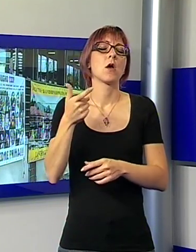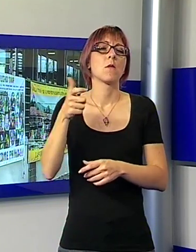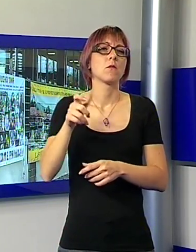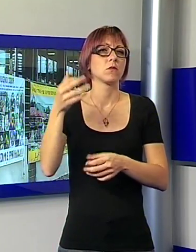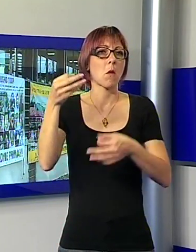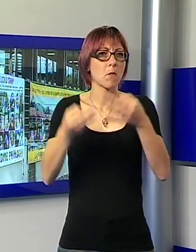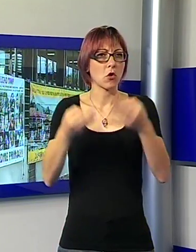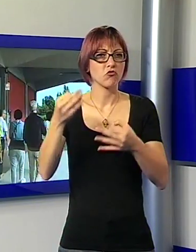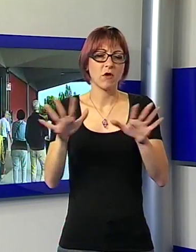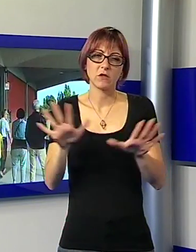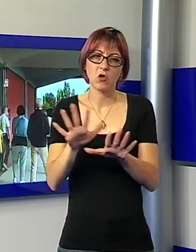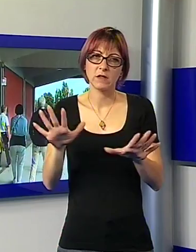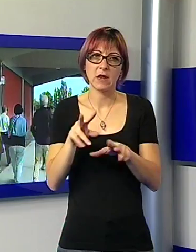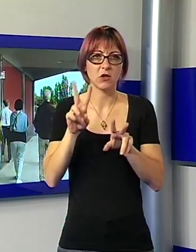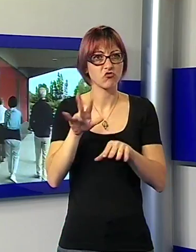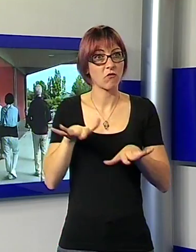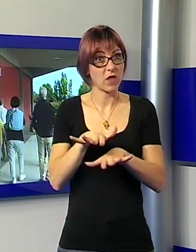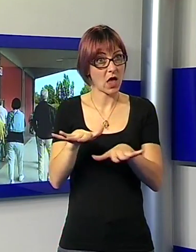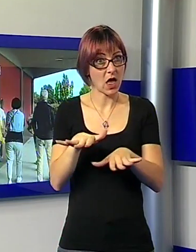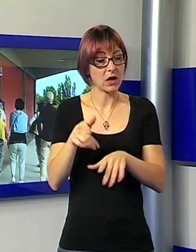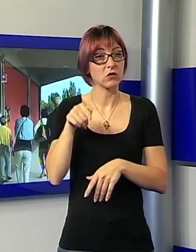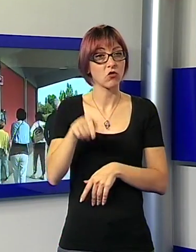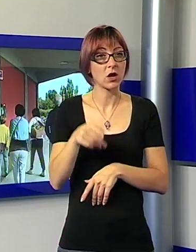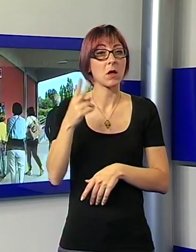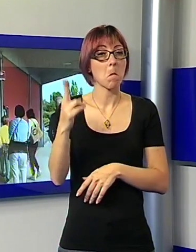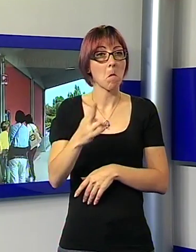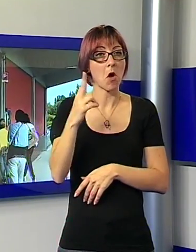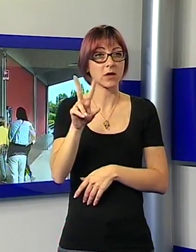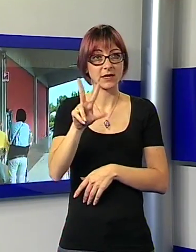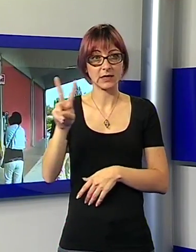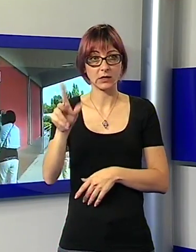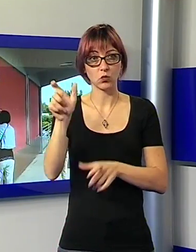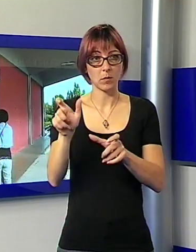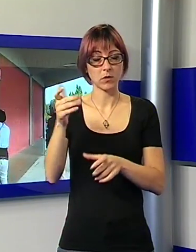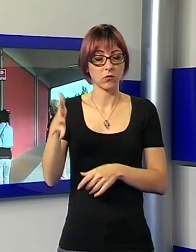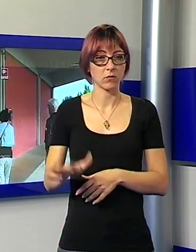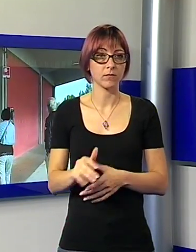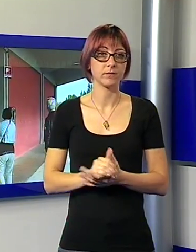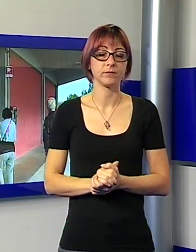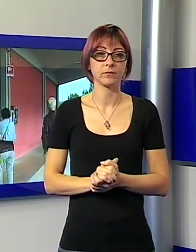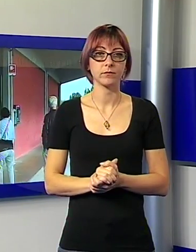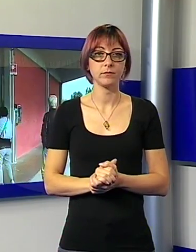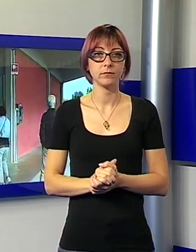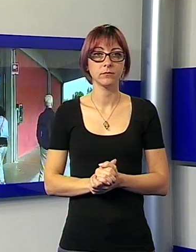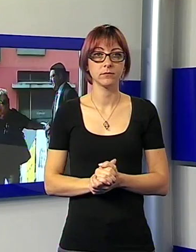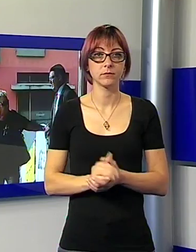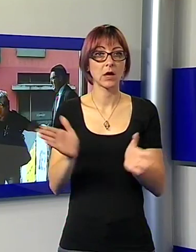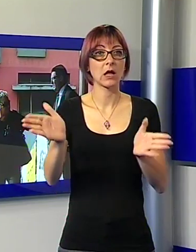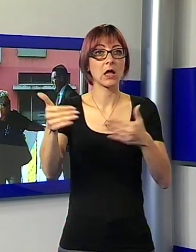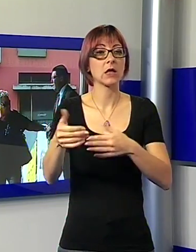del 29 giugno 2009 che causò la morte di 32 persone. Nell'aula del Tribunale di Lucca nel corso di tutta la